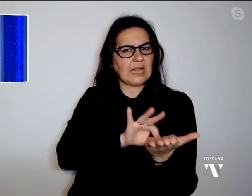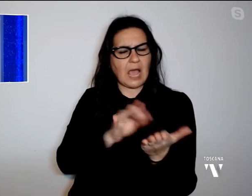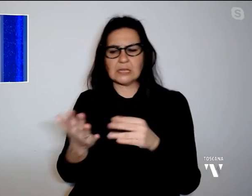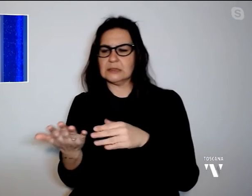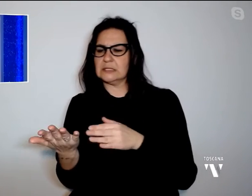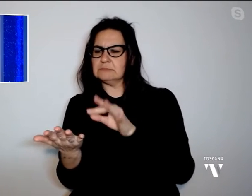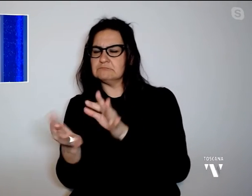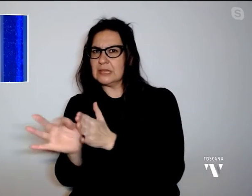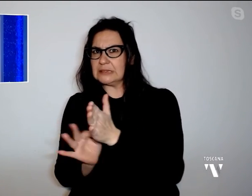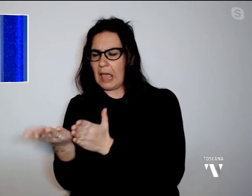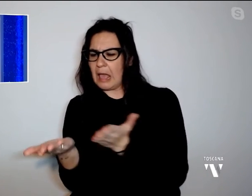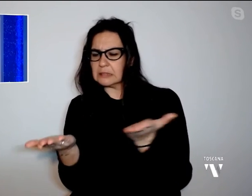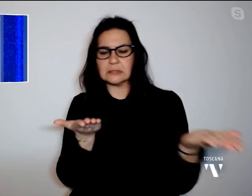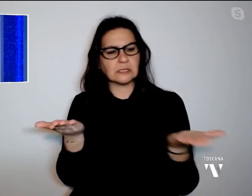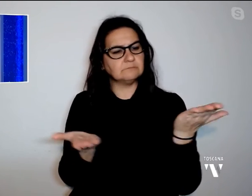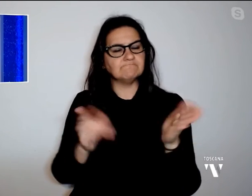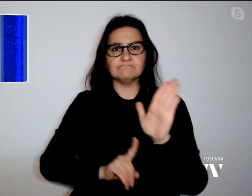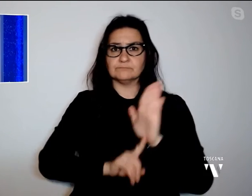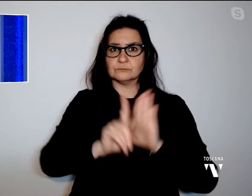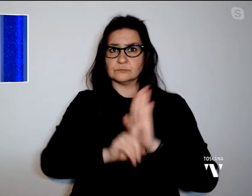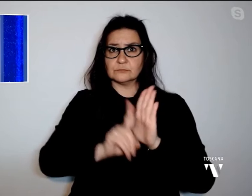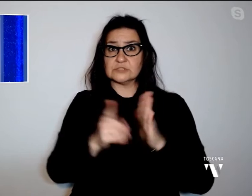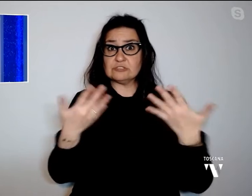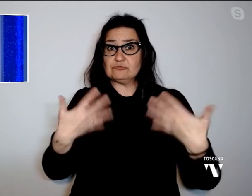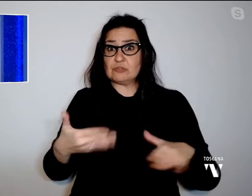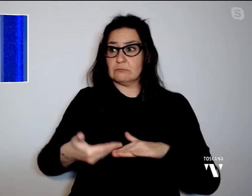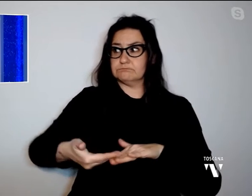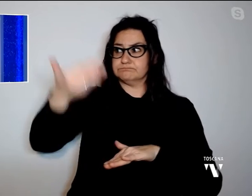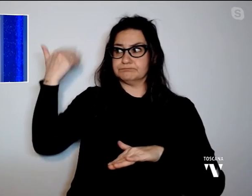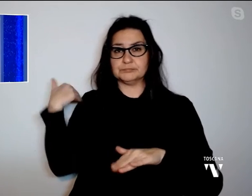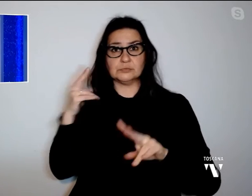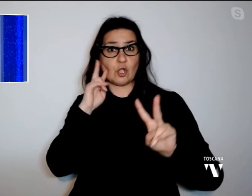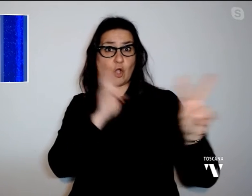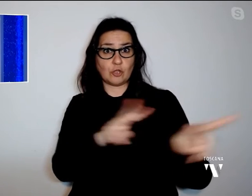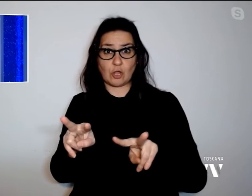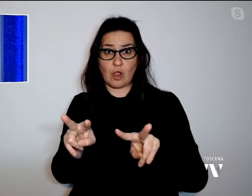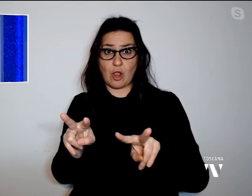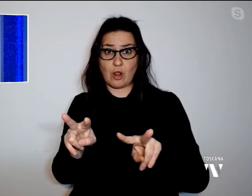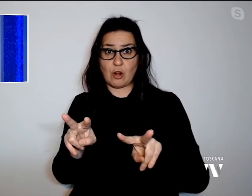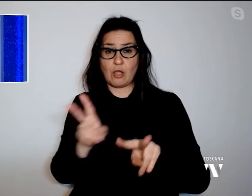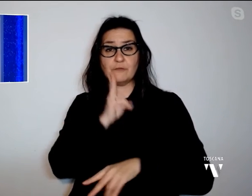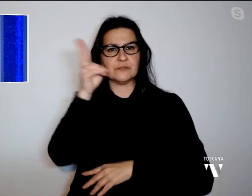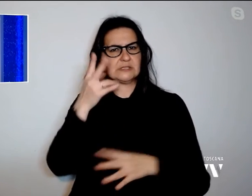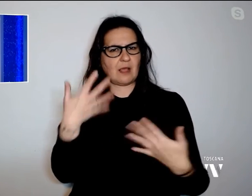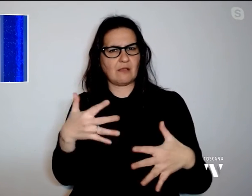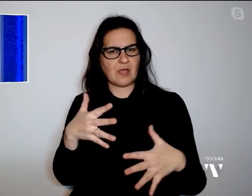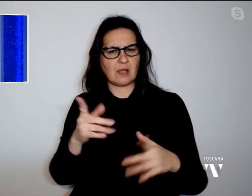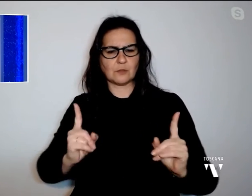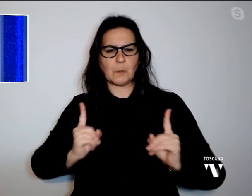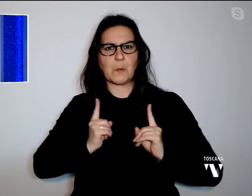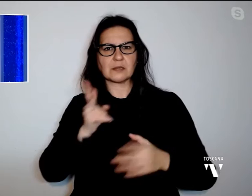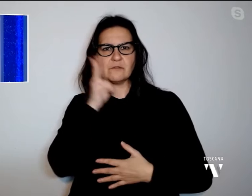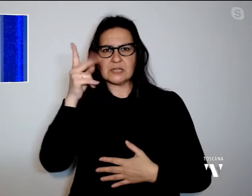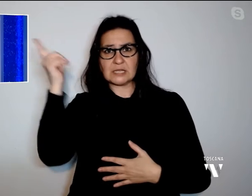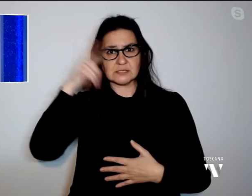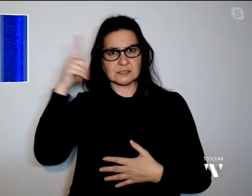delle risultanze di un precedente controllo fiscale, le fiamme gialle senesi sono riuscite a far